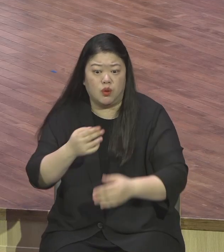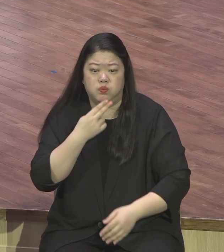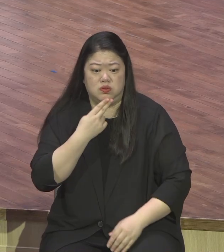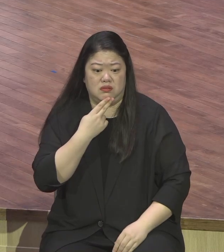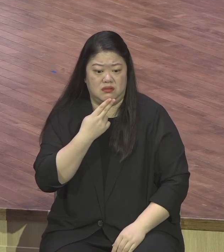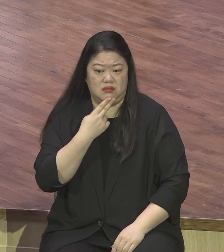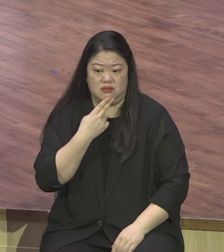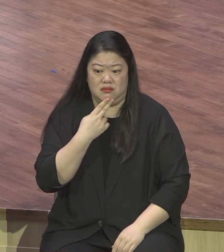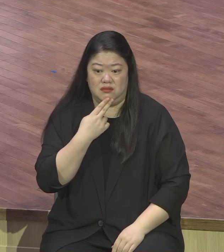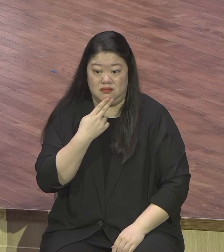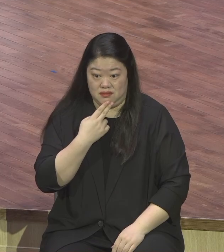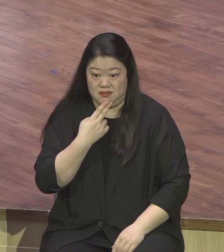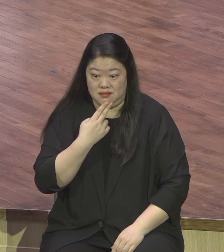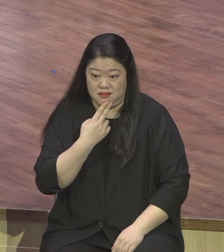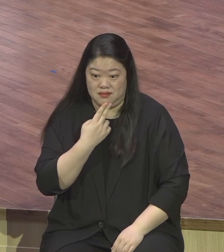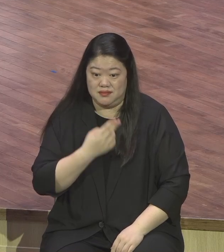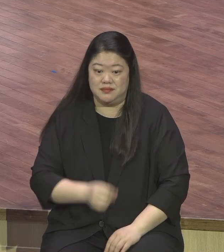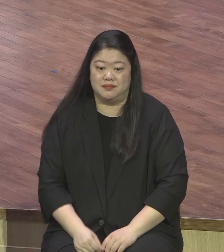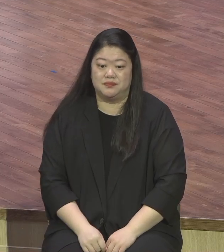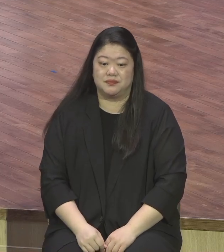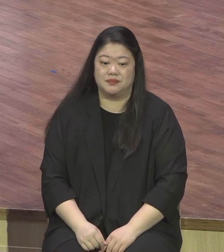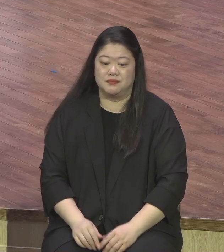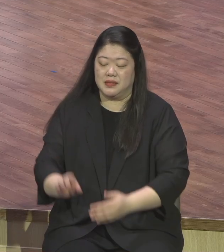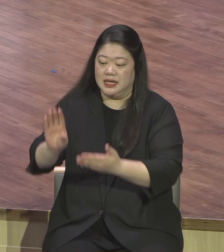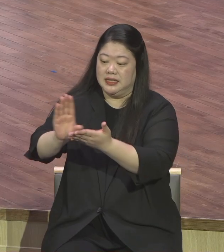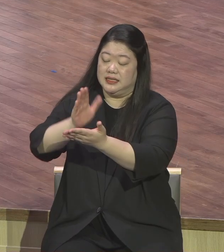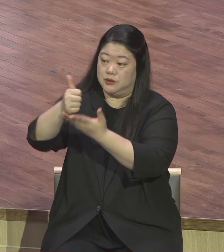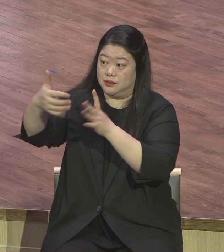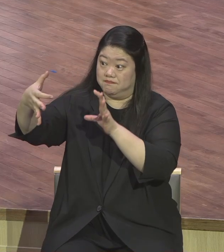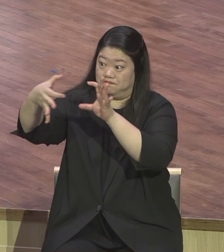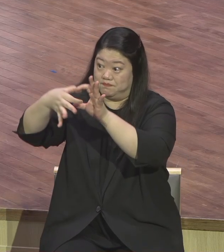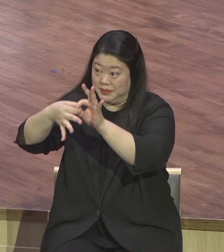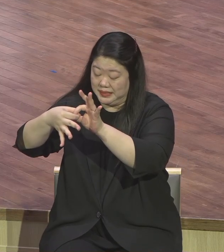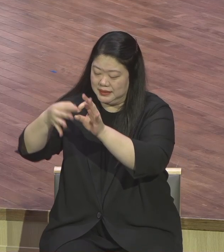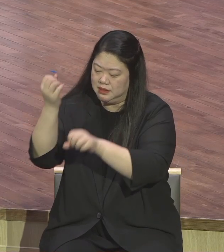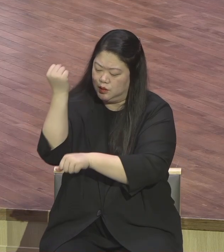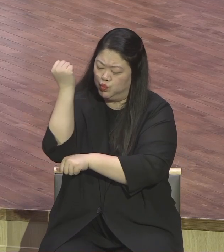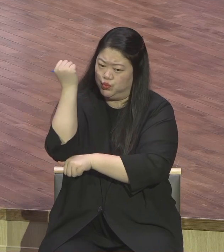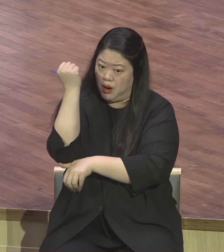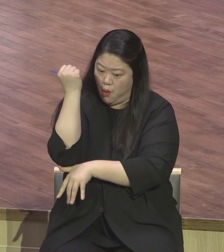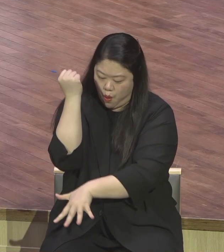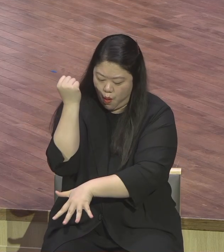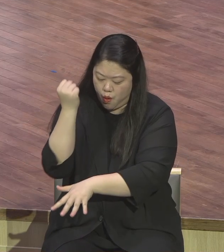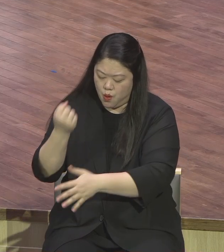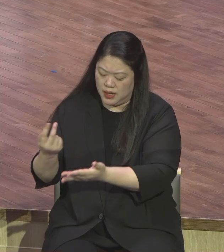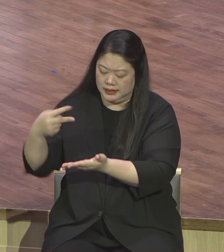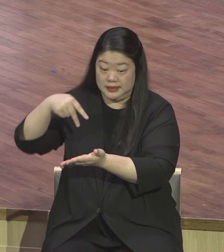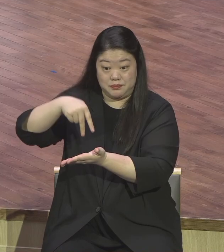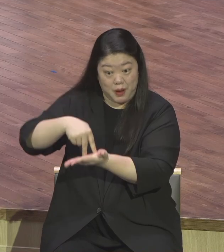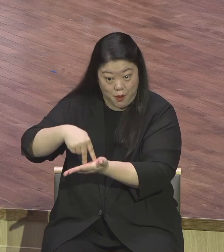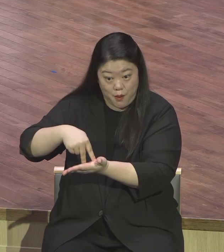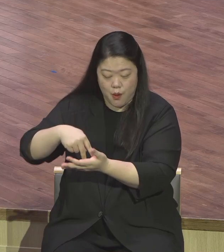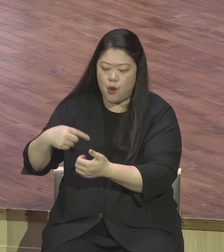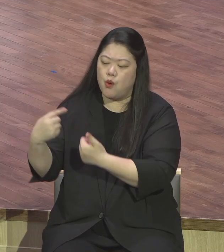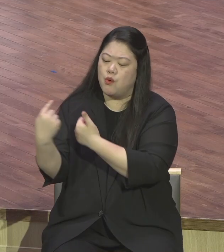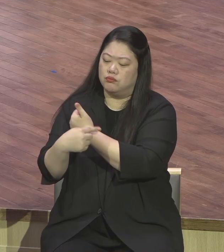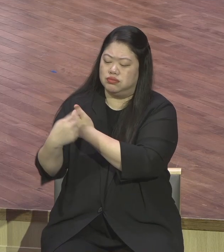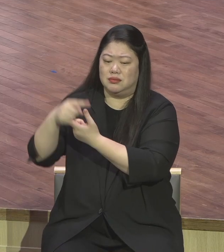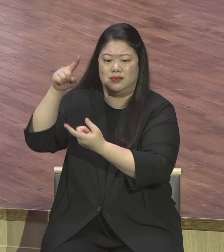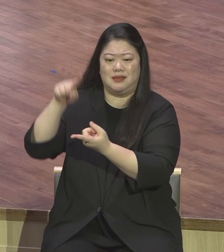그리스도 안에 뿌리를 박으며 시험을 받고 교훈을 받은 대로 믿음에 굳게 서라